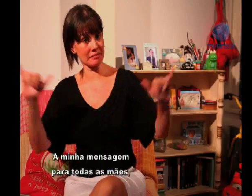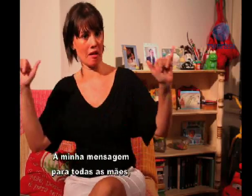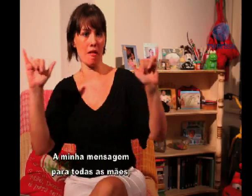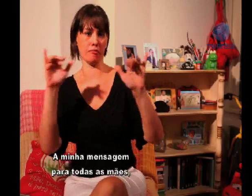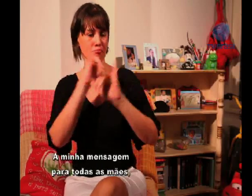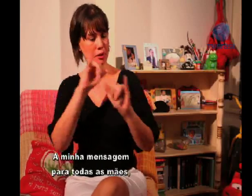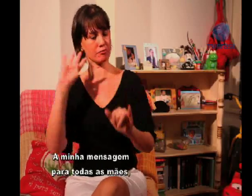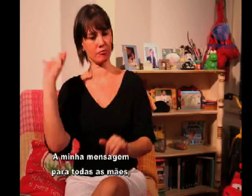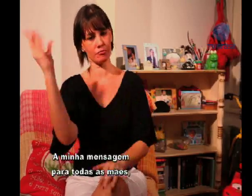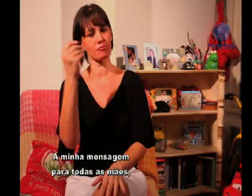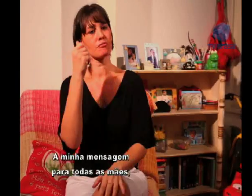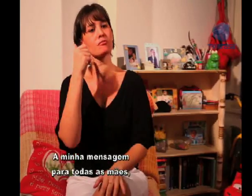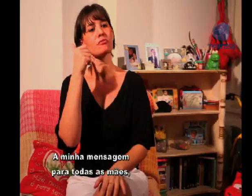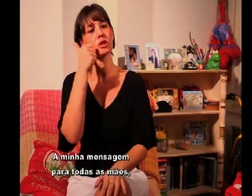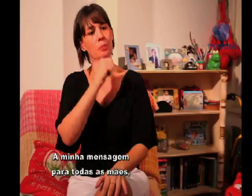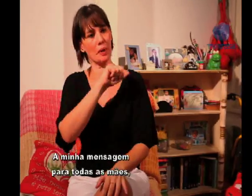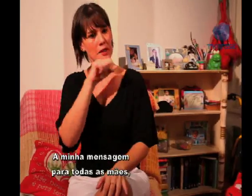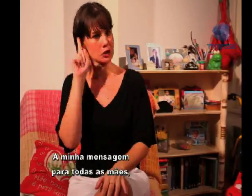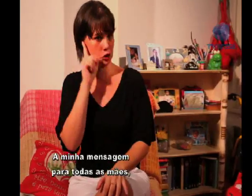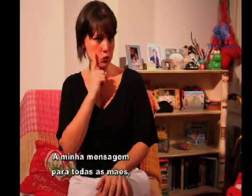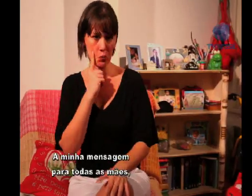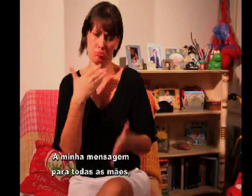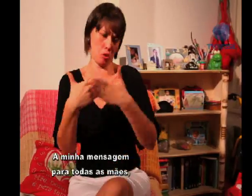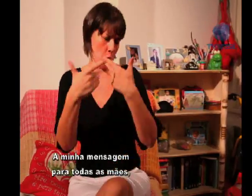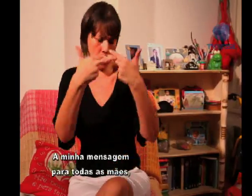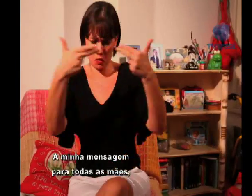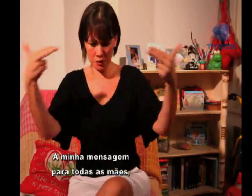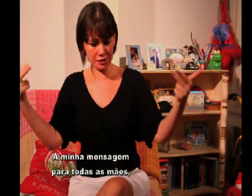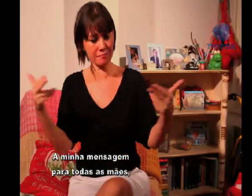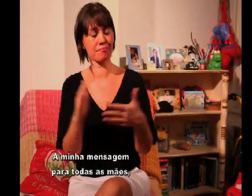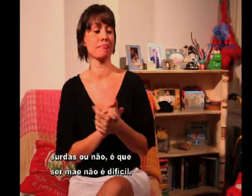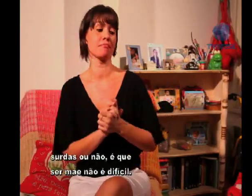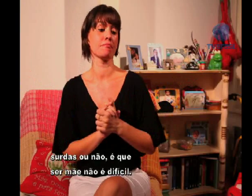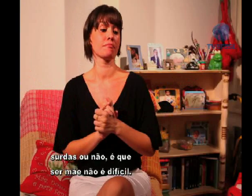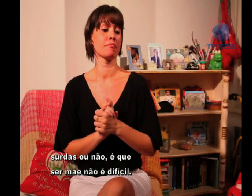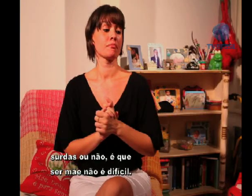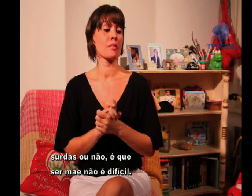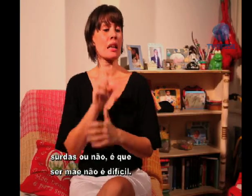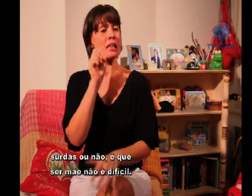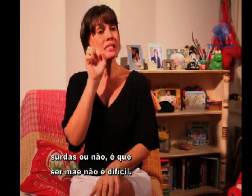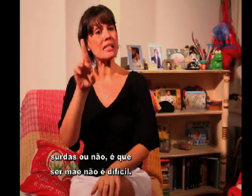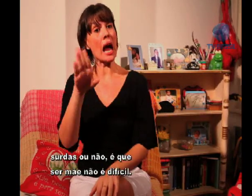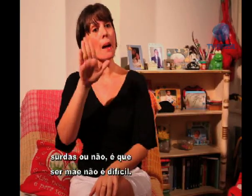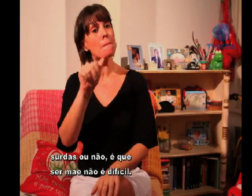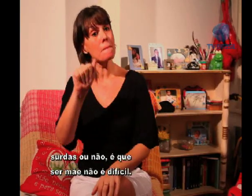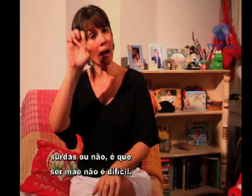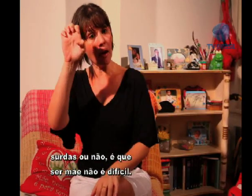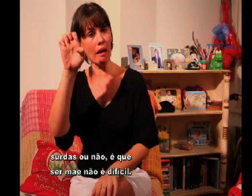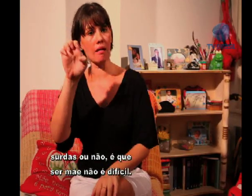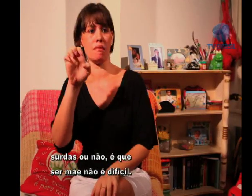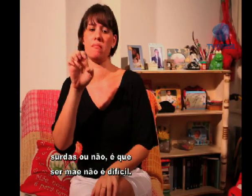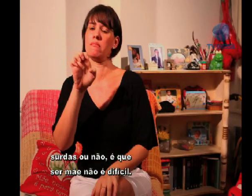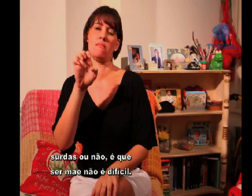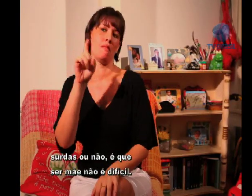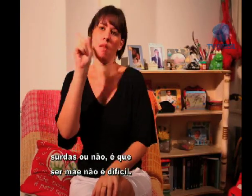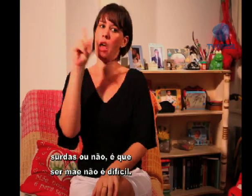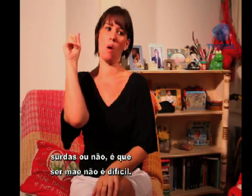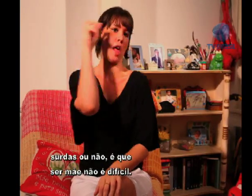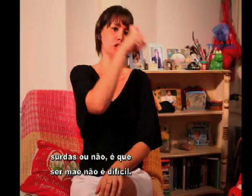A minha mensagem, né, para todas as mães surdas ou não, é que ser